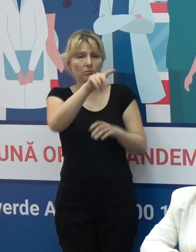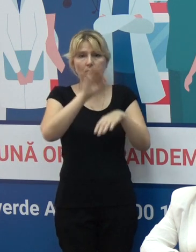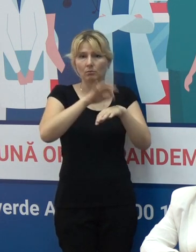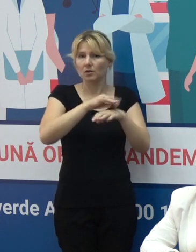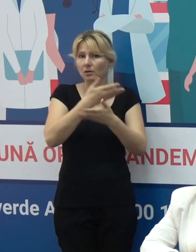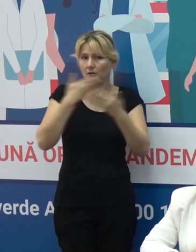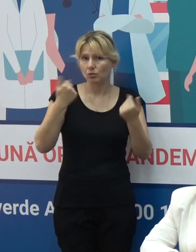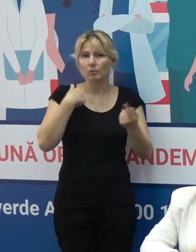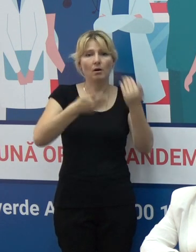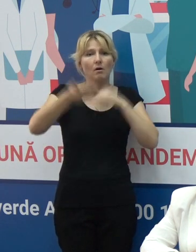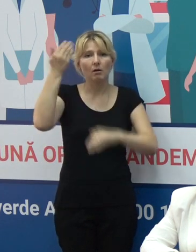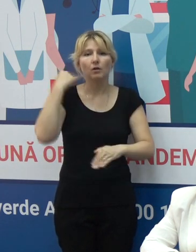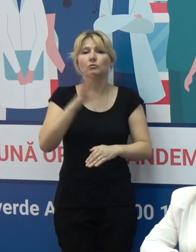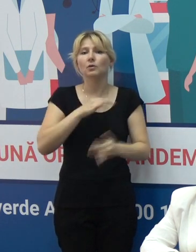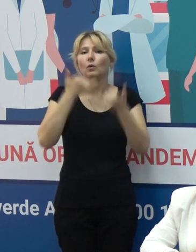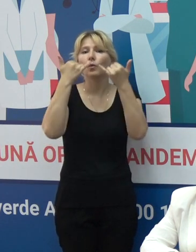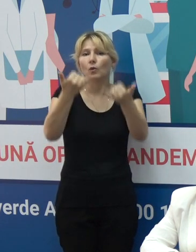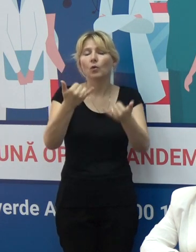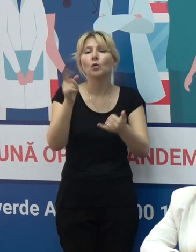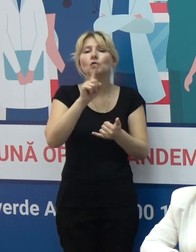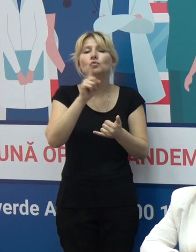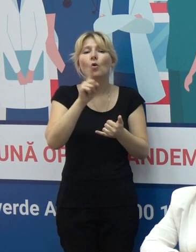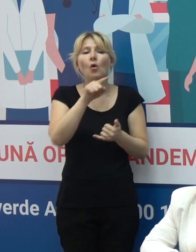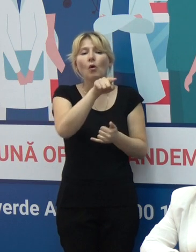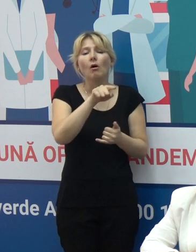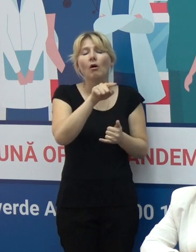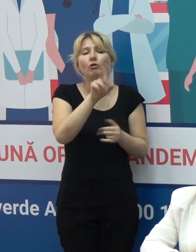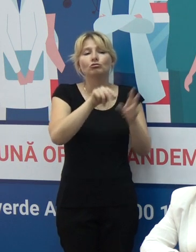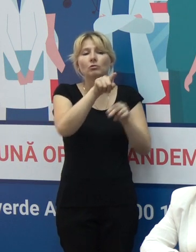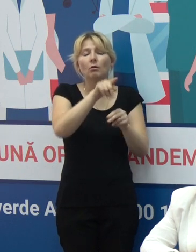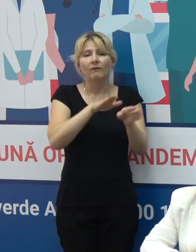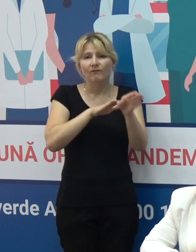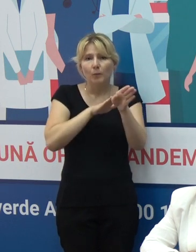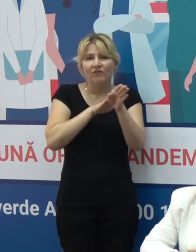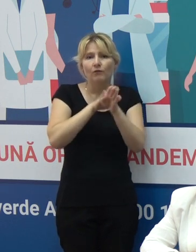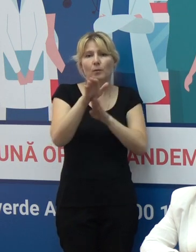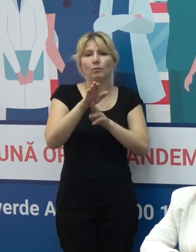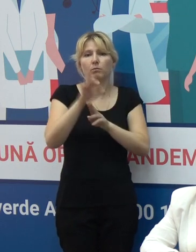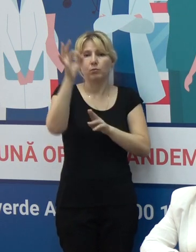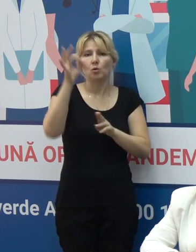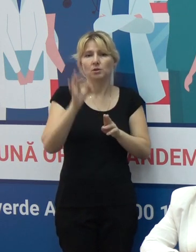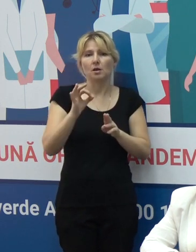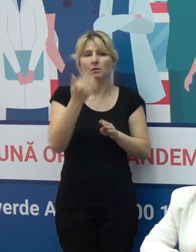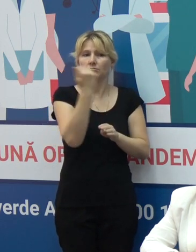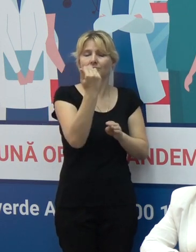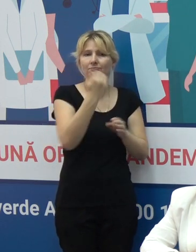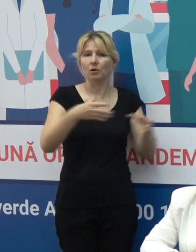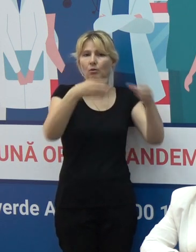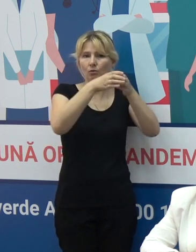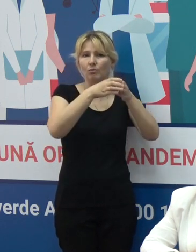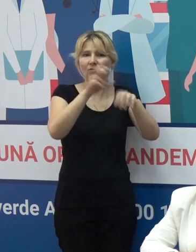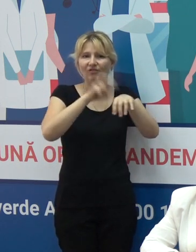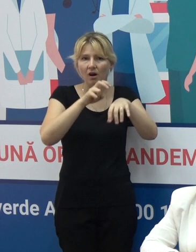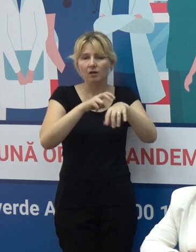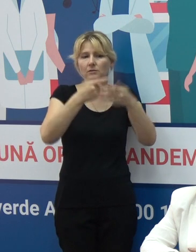anterior v-am prezentat că practic este grupul cu cea mai largă acoperire vaccinală și astăzi constatăm doar